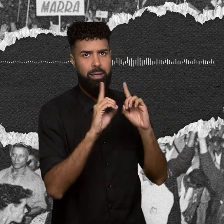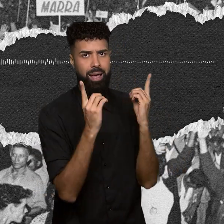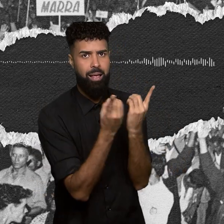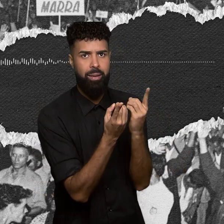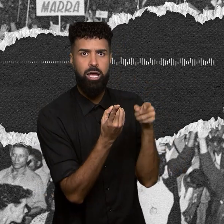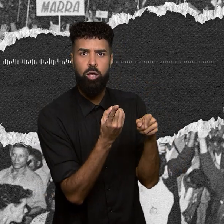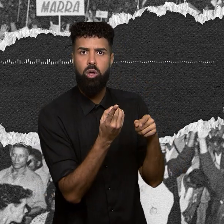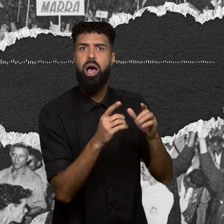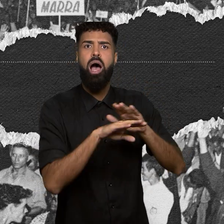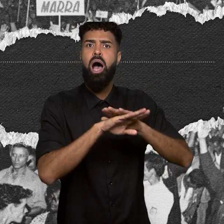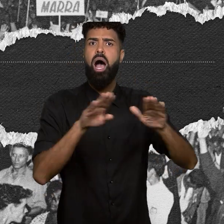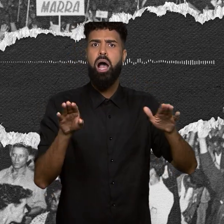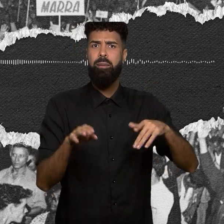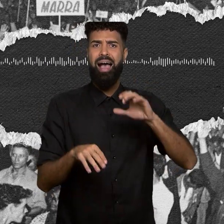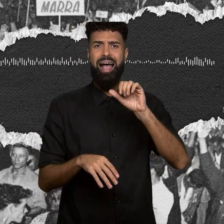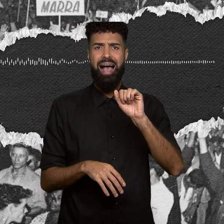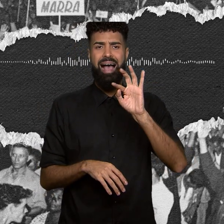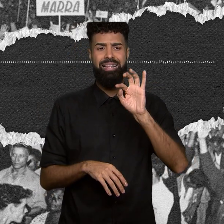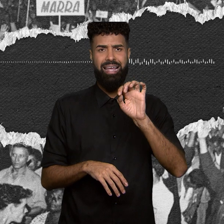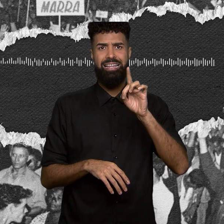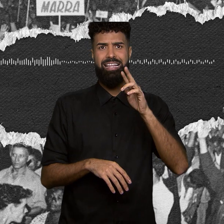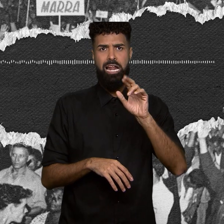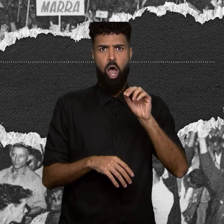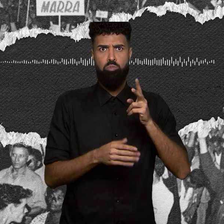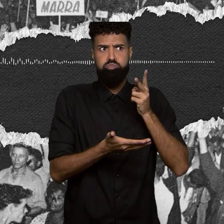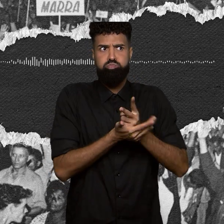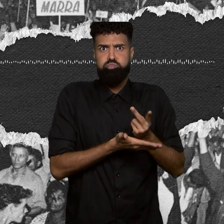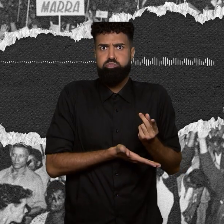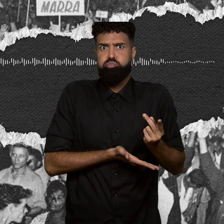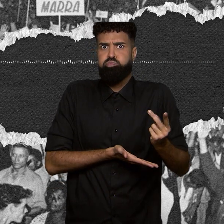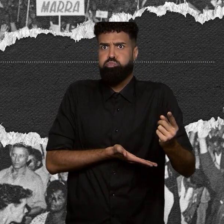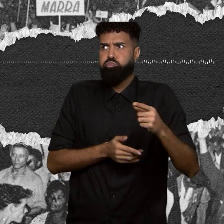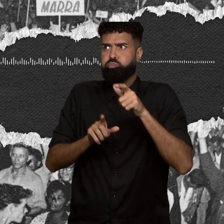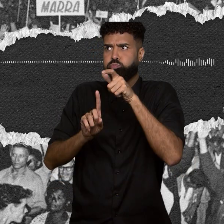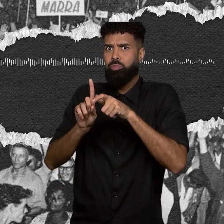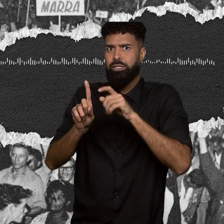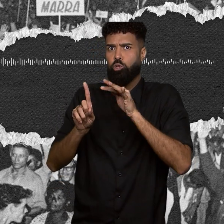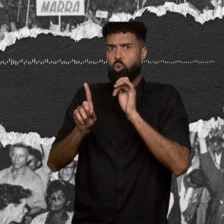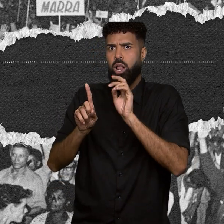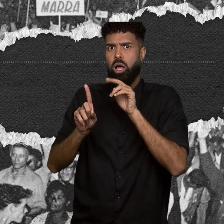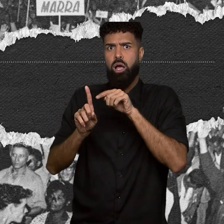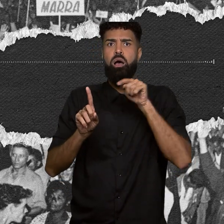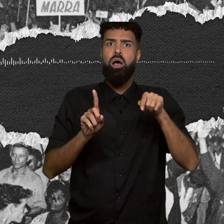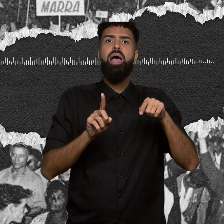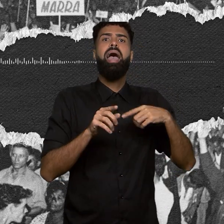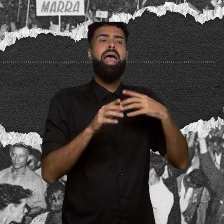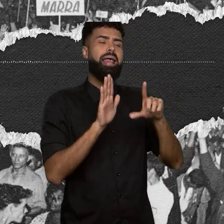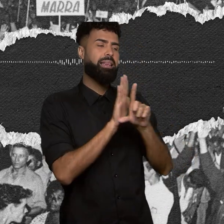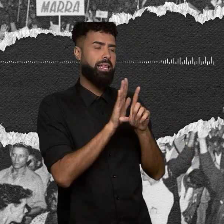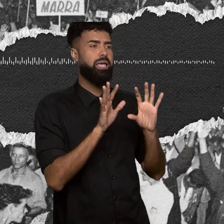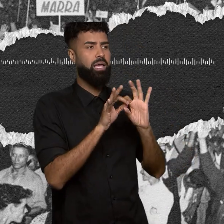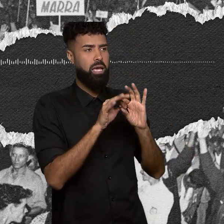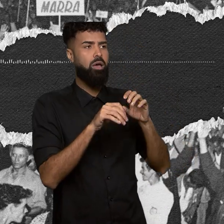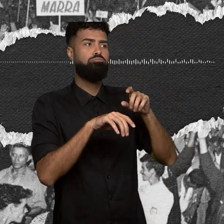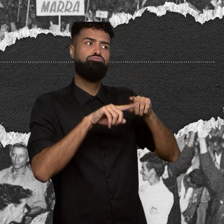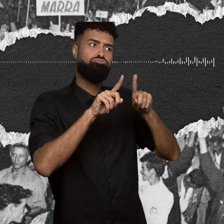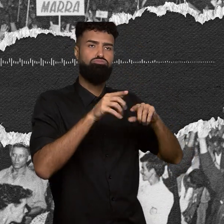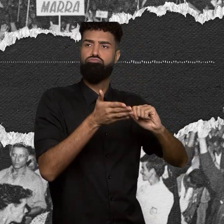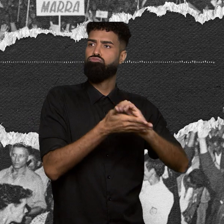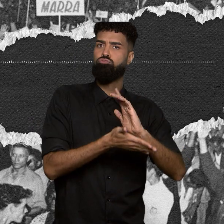vitaliciedade da cátedra, assegurado aos seus titulares a estabilidade na forma da lei. Agora, o que danado é